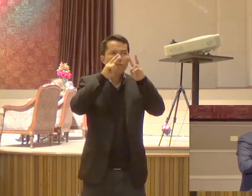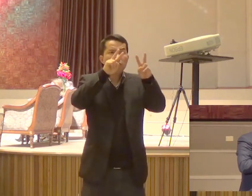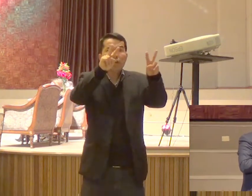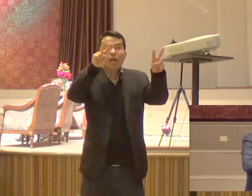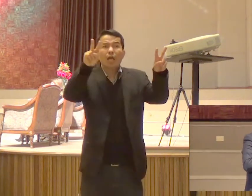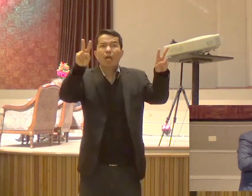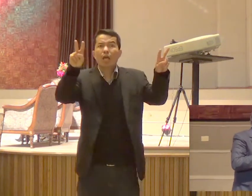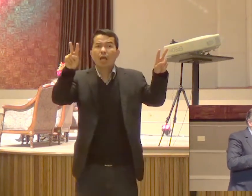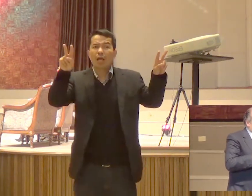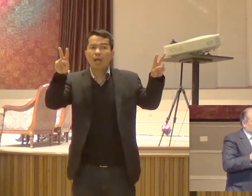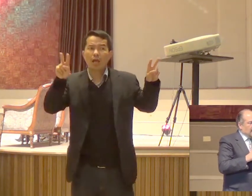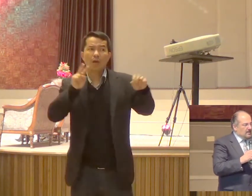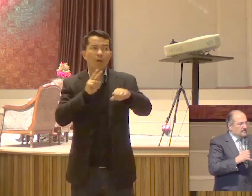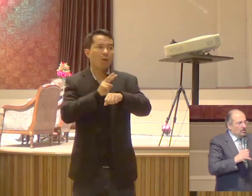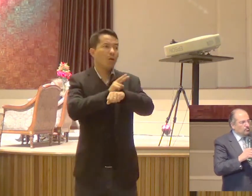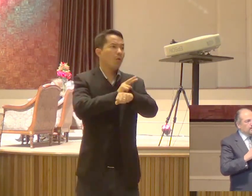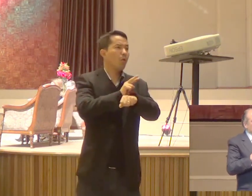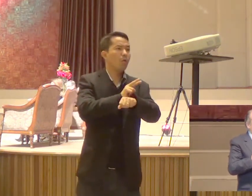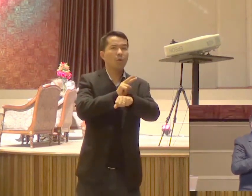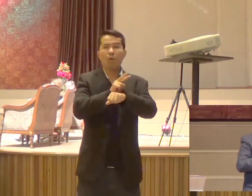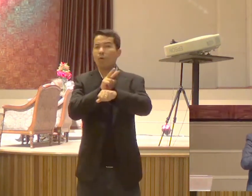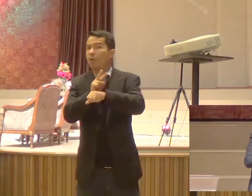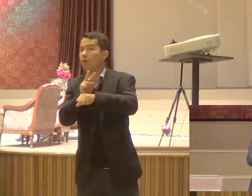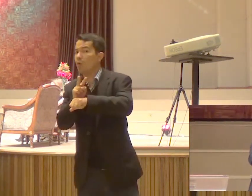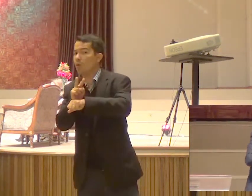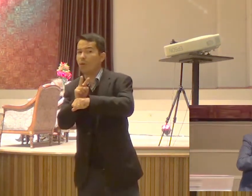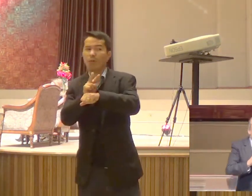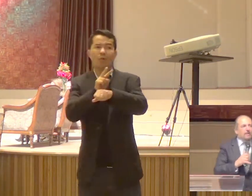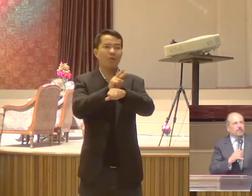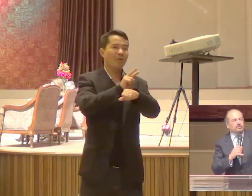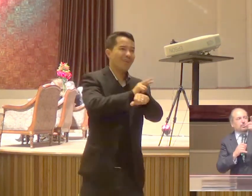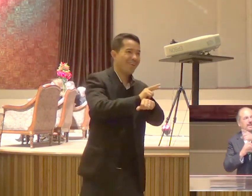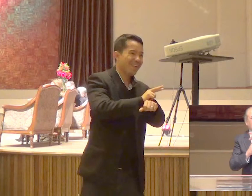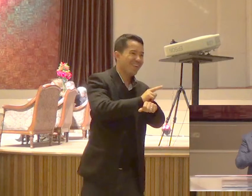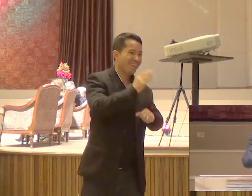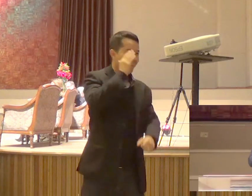Aí ele diz Vocês são bispos Para pastorearem